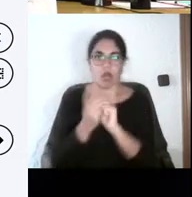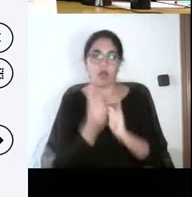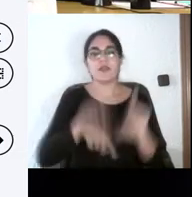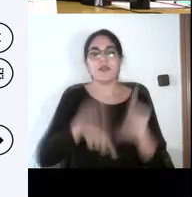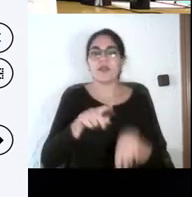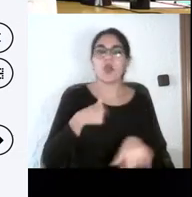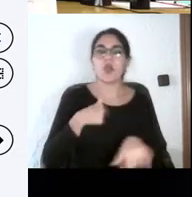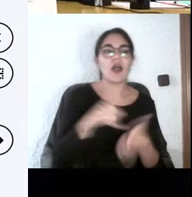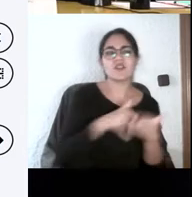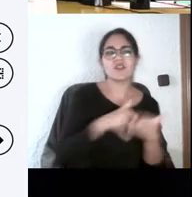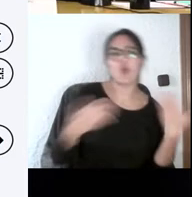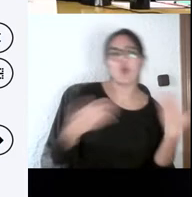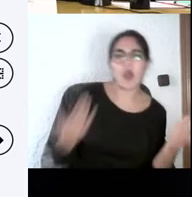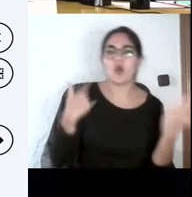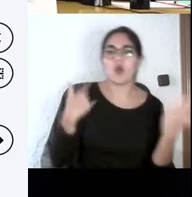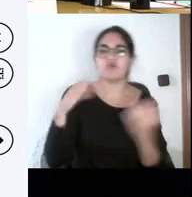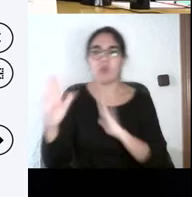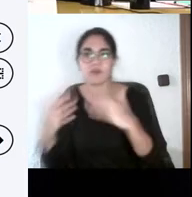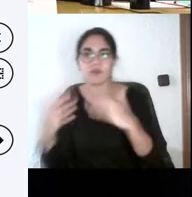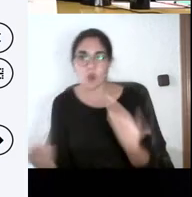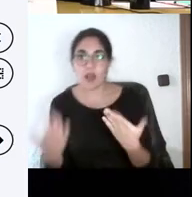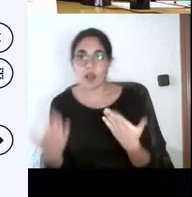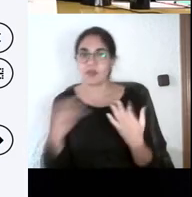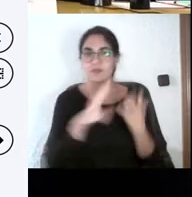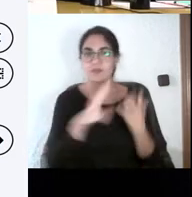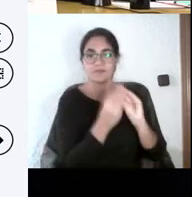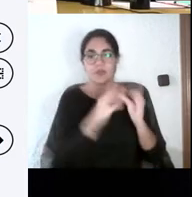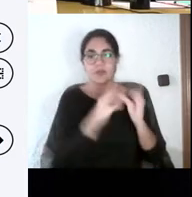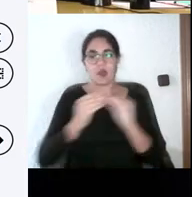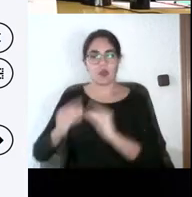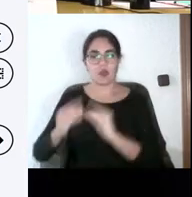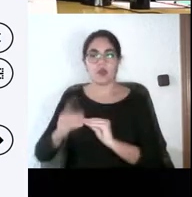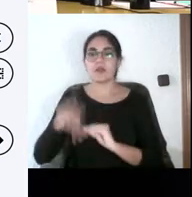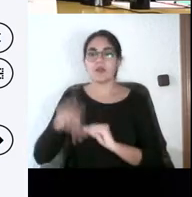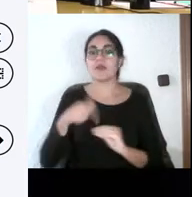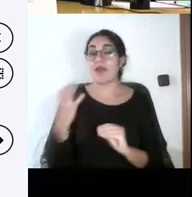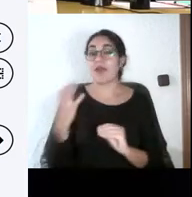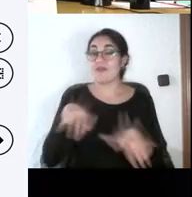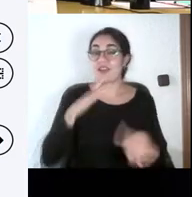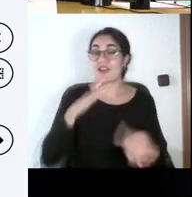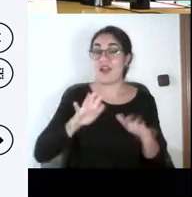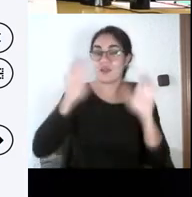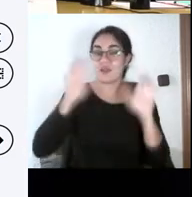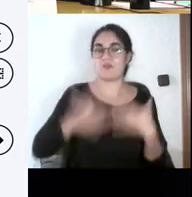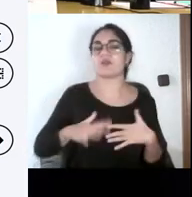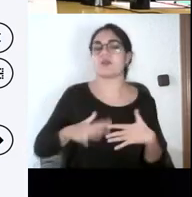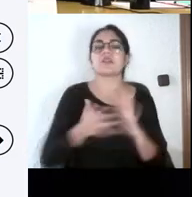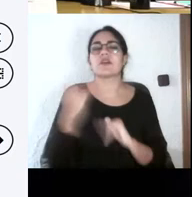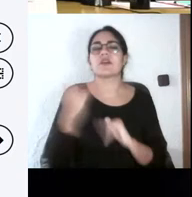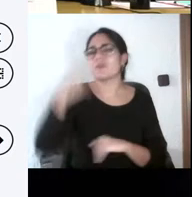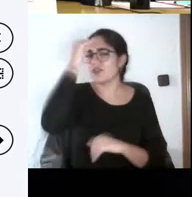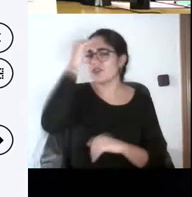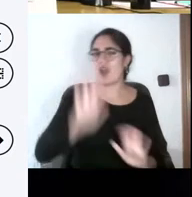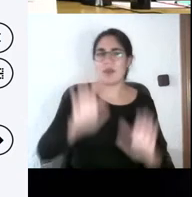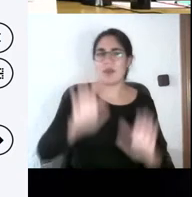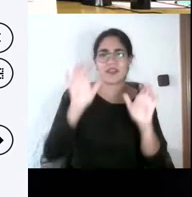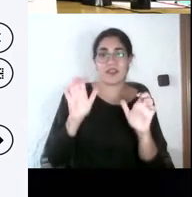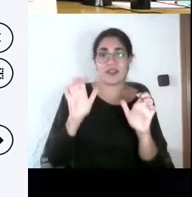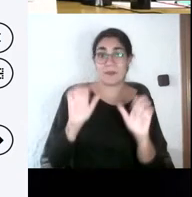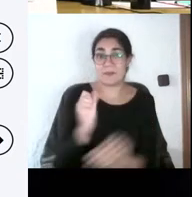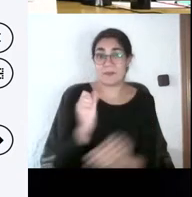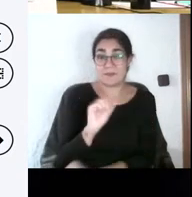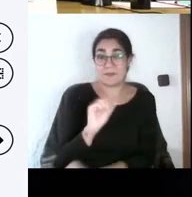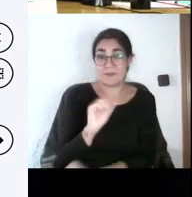llevar a cabo esa evaluación para que sirviera eso, para un aprendizaje. Y efectivamente, cuando más se aprende es cuando tú has